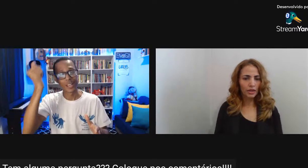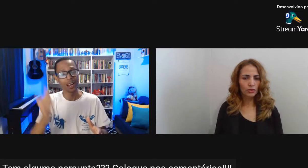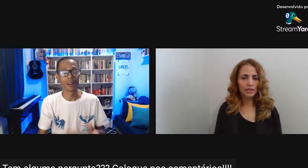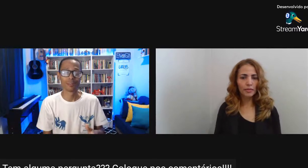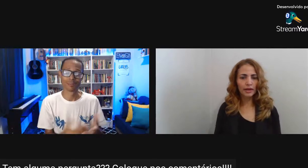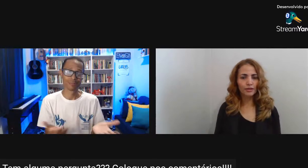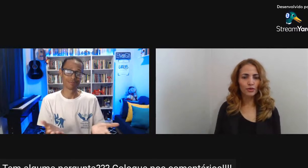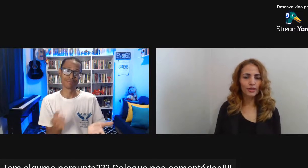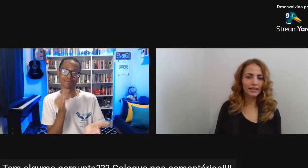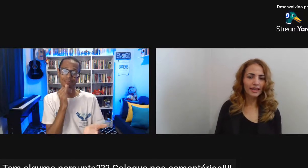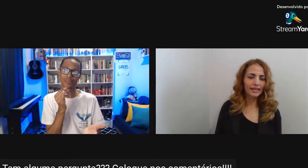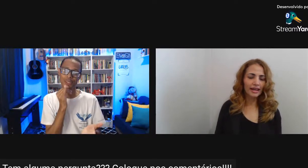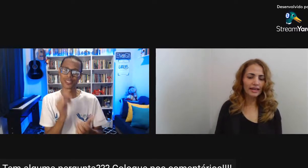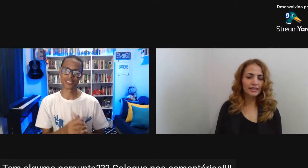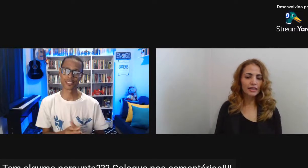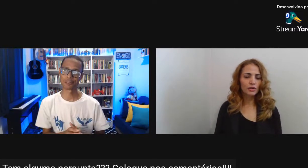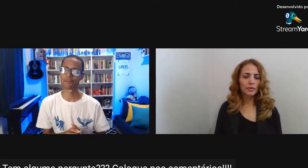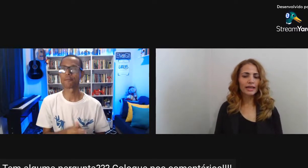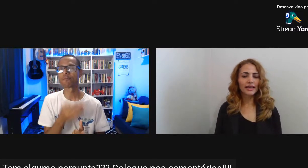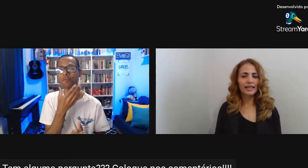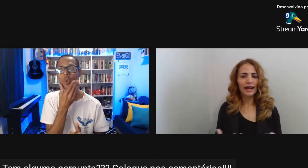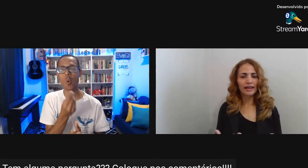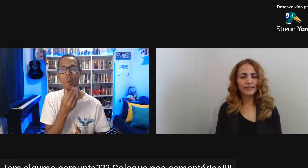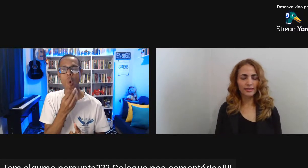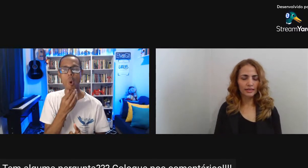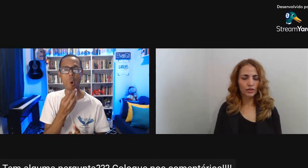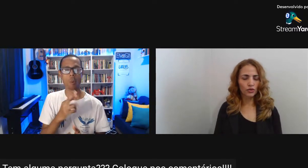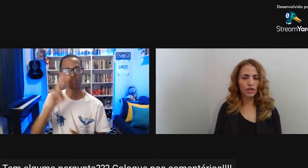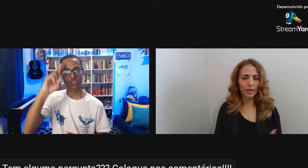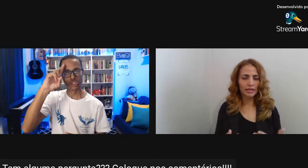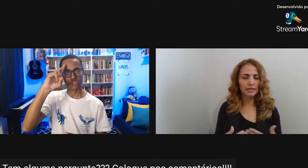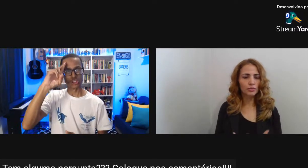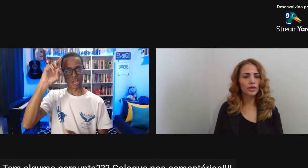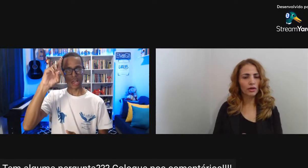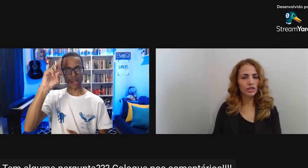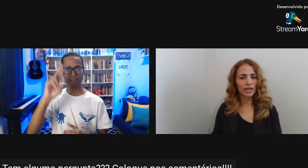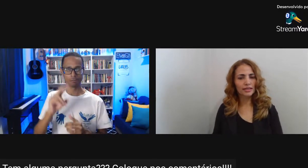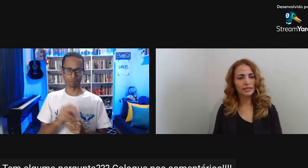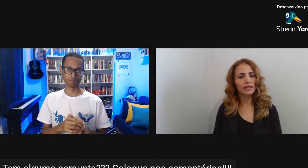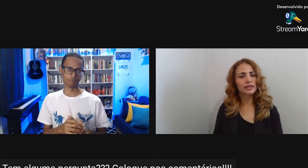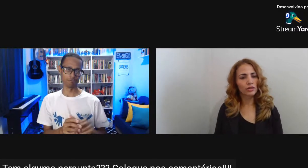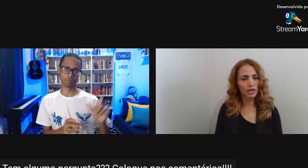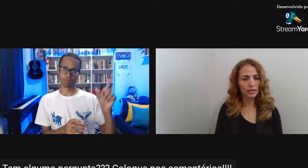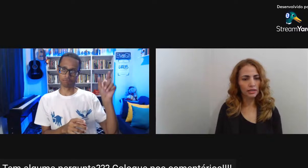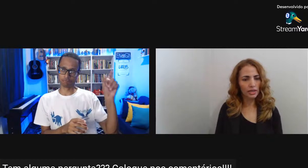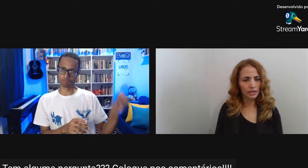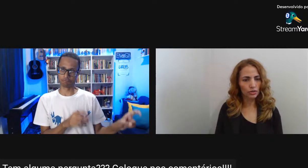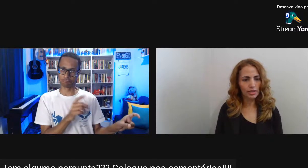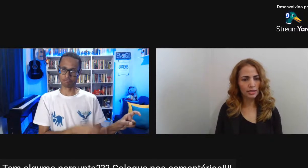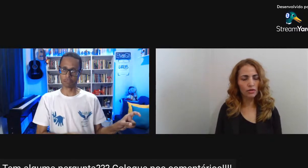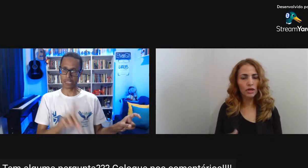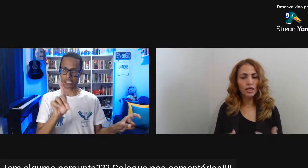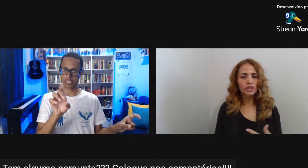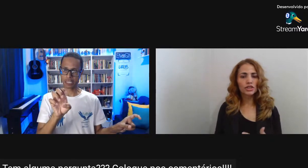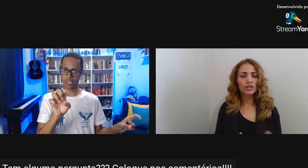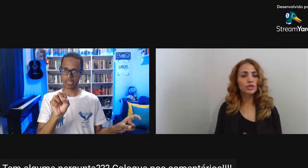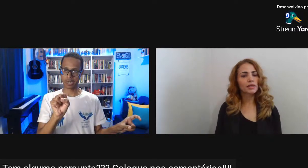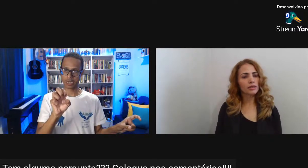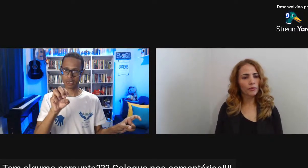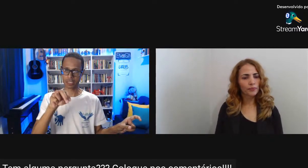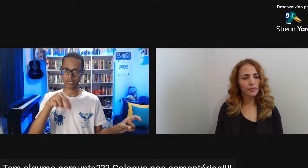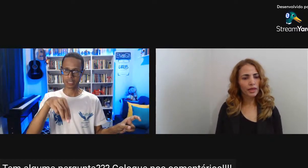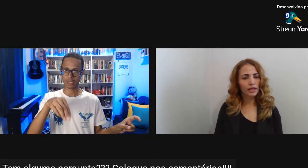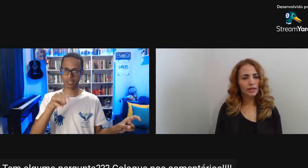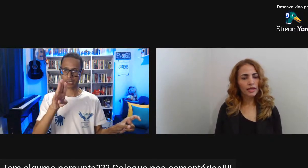essa O desembargador Que tem lá Uma criada Eu vou chamar assim Porque eu acho Que é assim Que eles estão tratando Aquela situação De